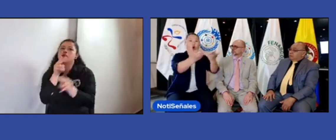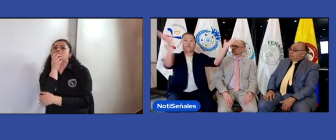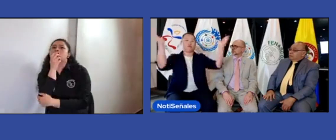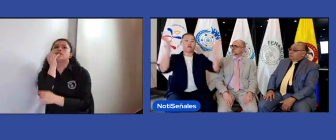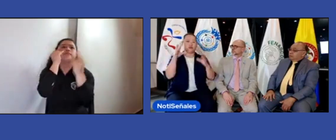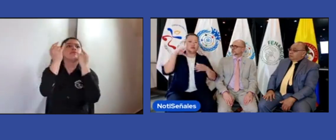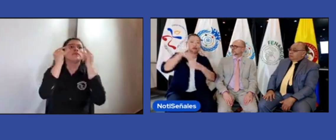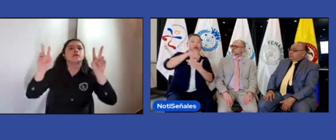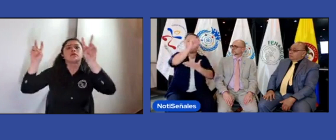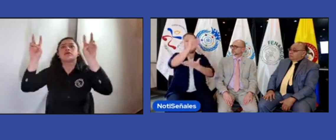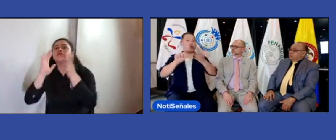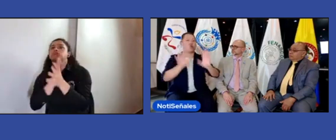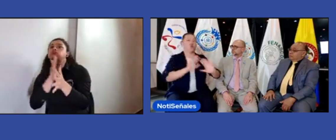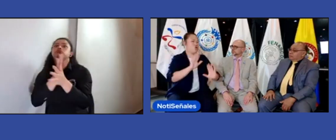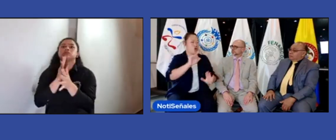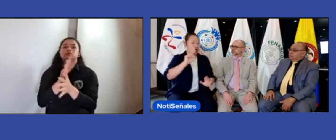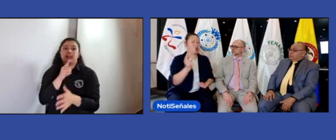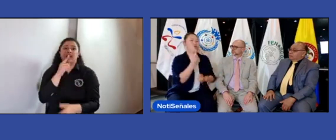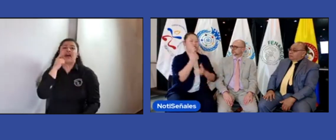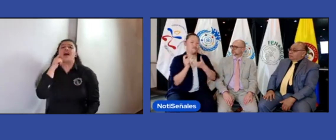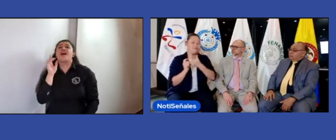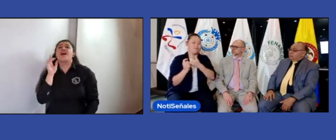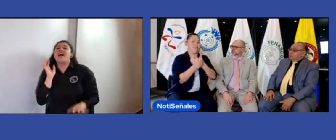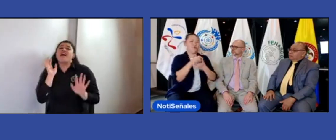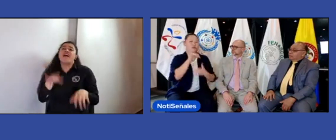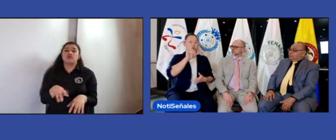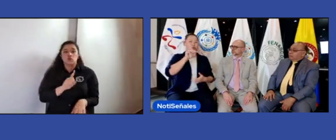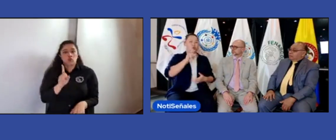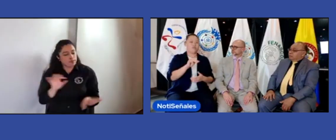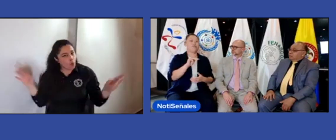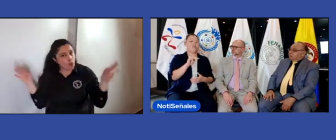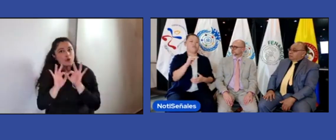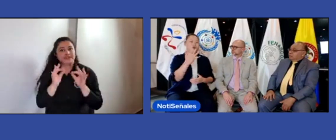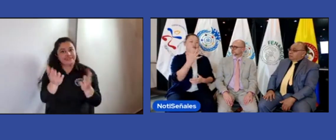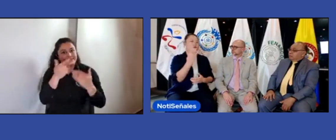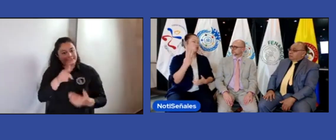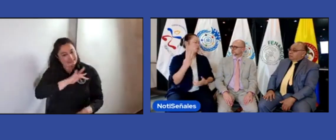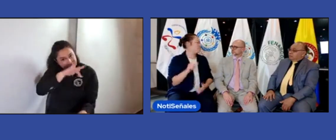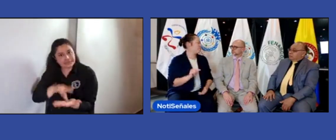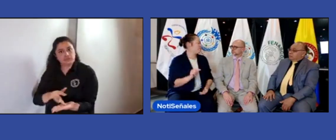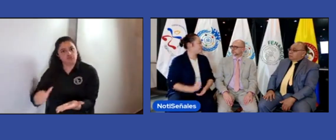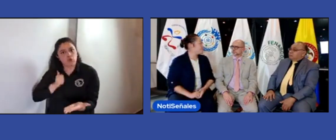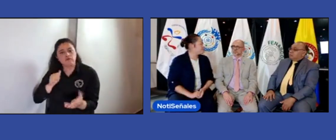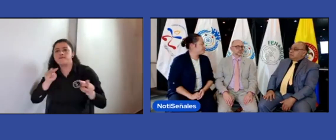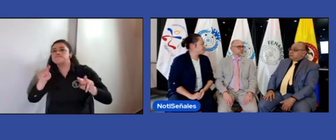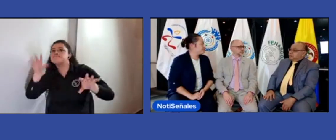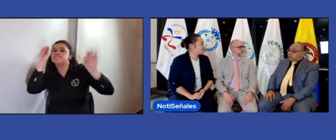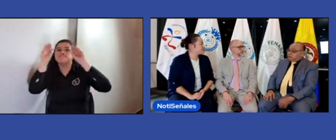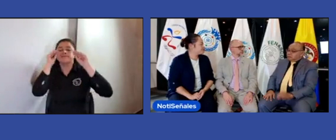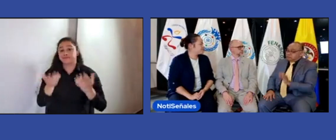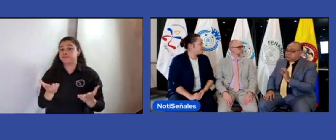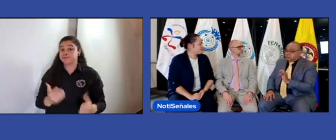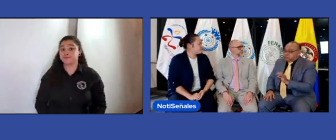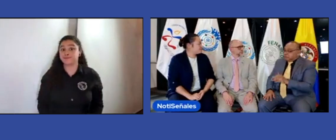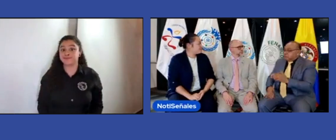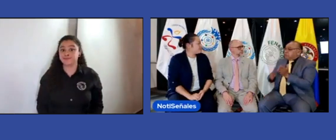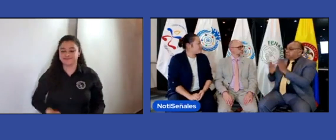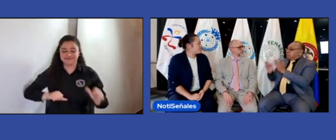experiencia de poder aprender. Obviamente, no van a tener ese voto, pero sí van a poder